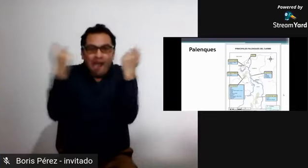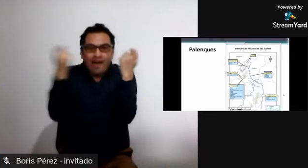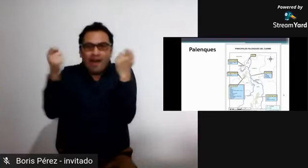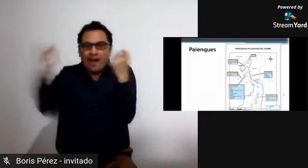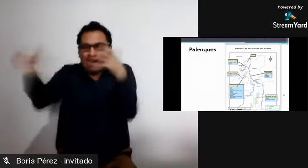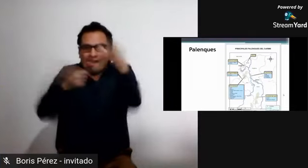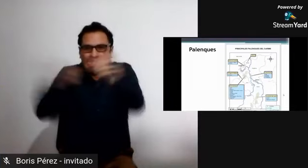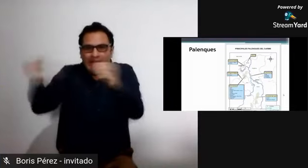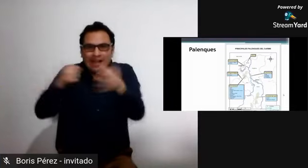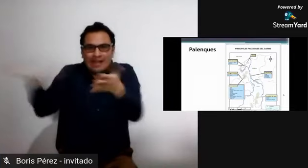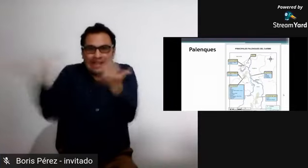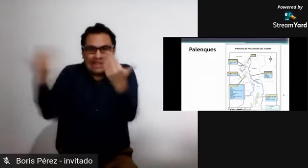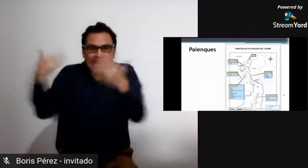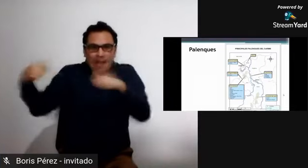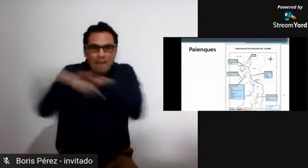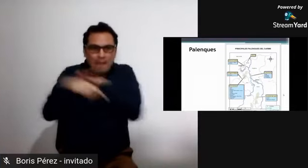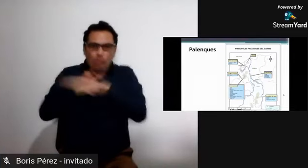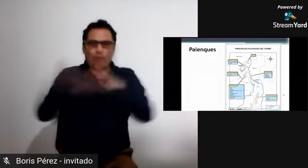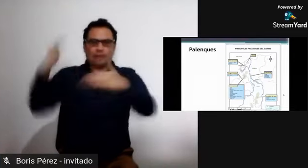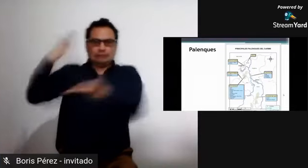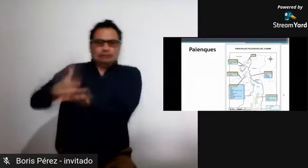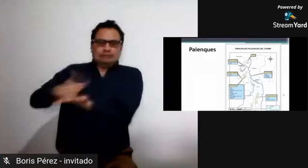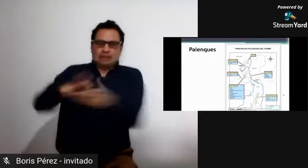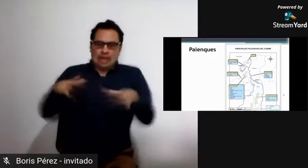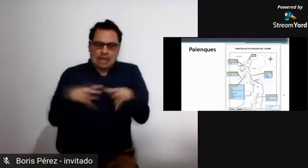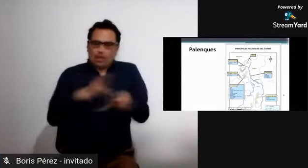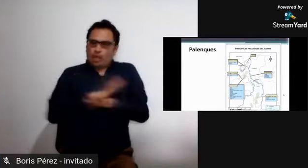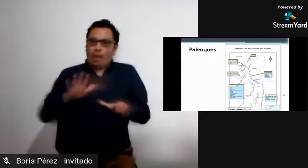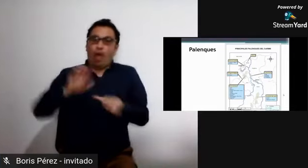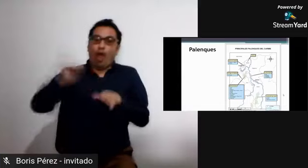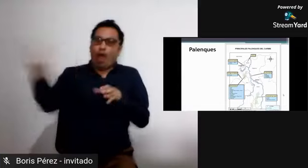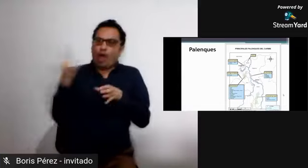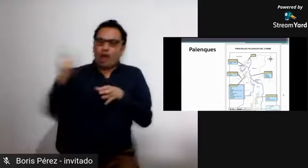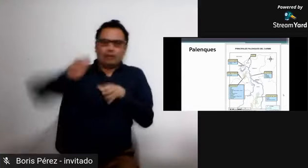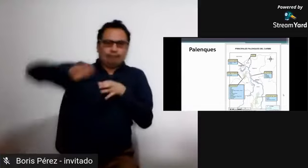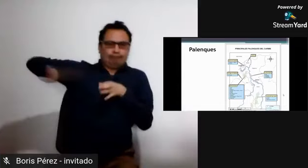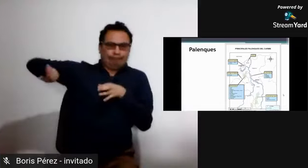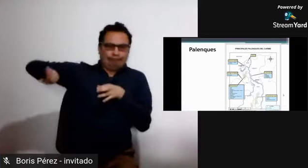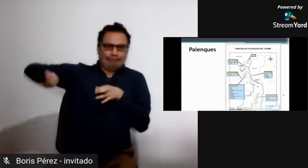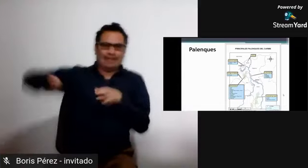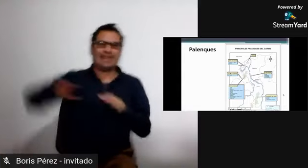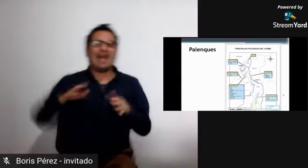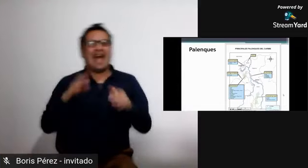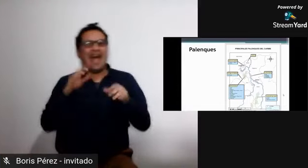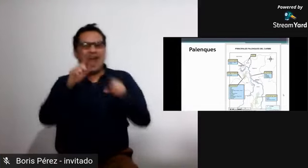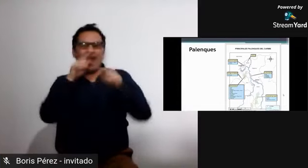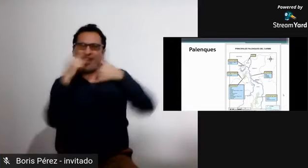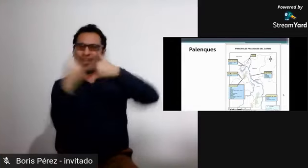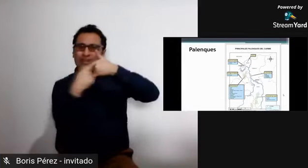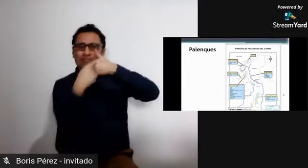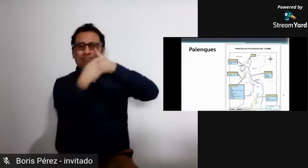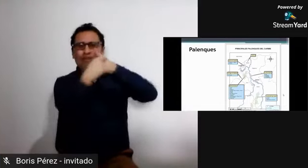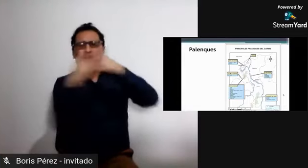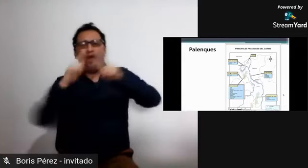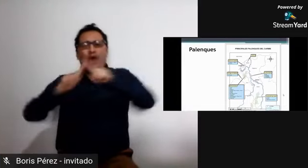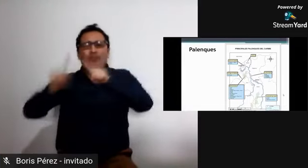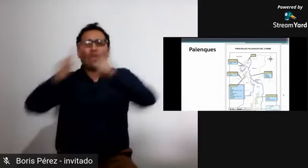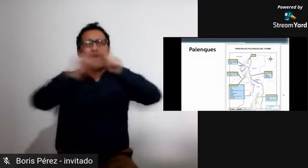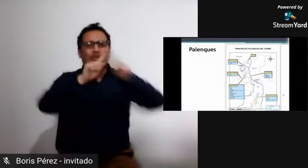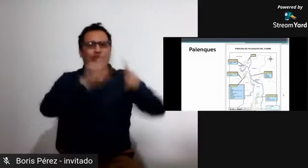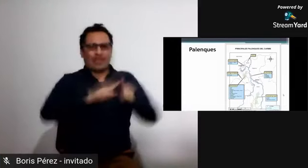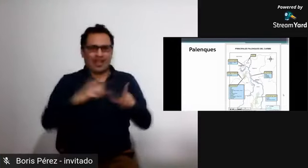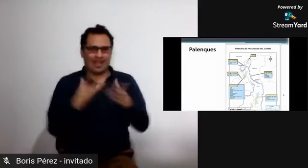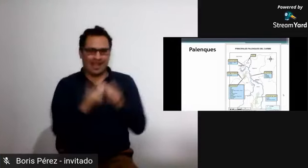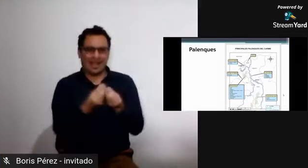a la esclavitud, ¿sí? Por eso era importante también que el número de personas del palenque sea